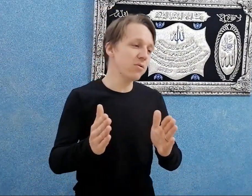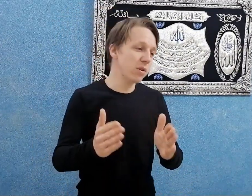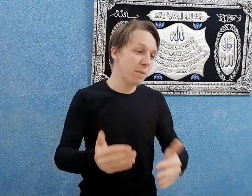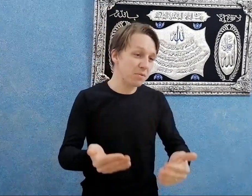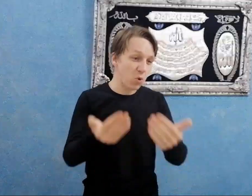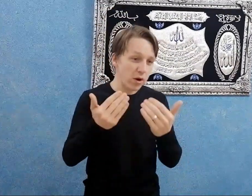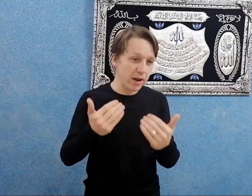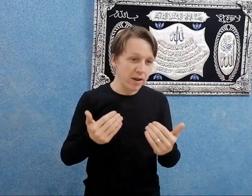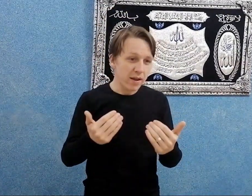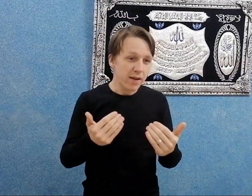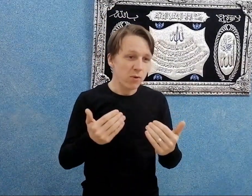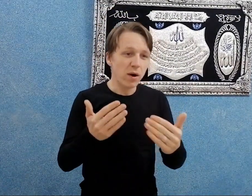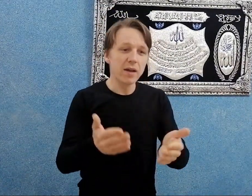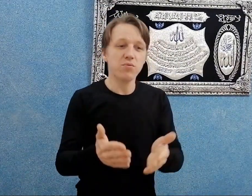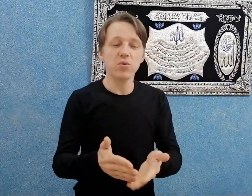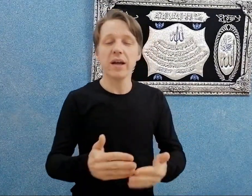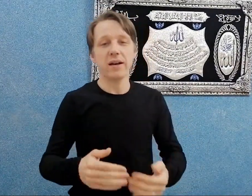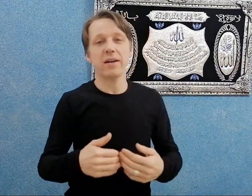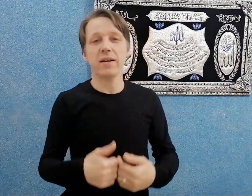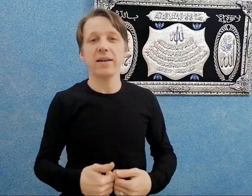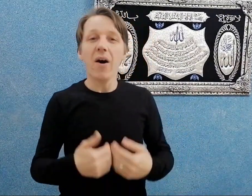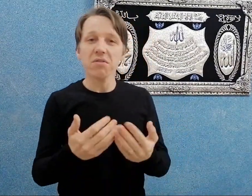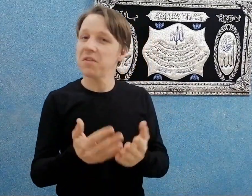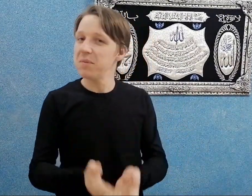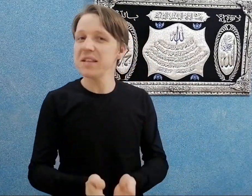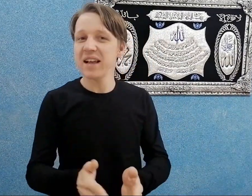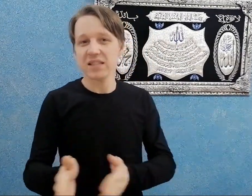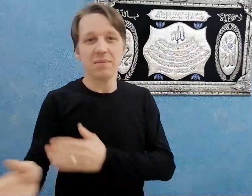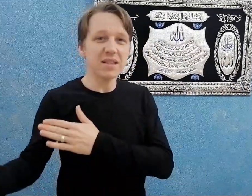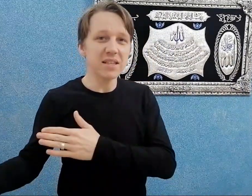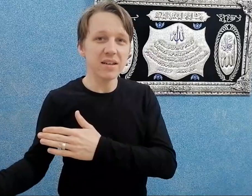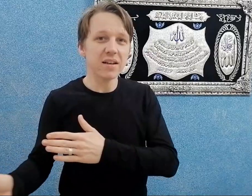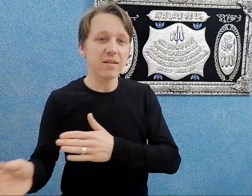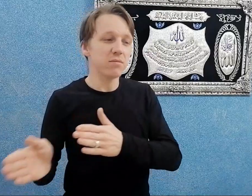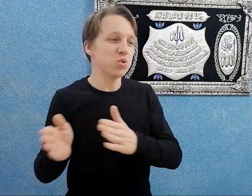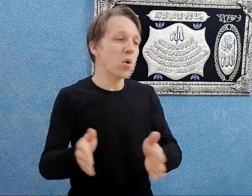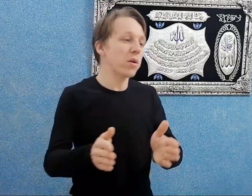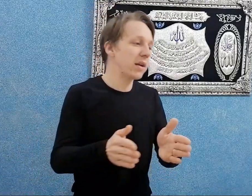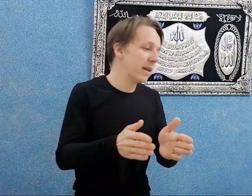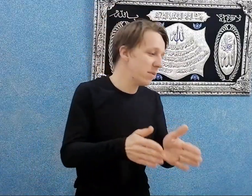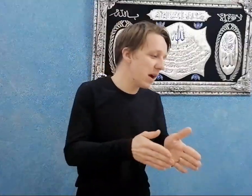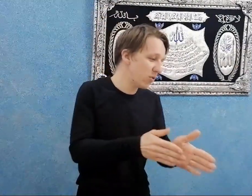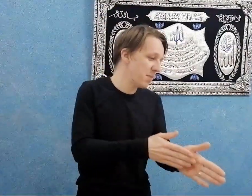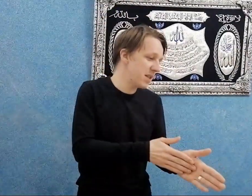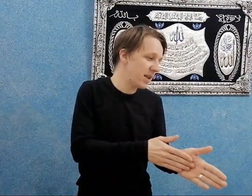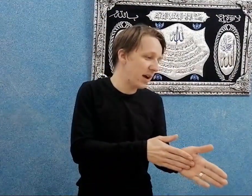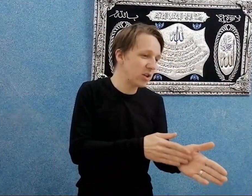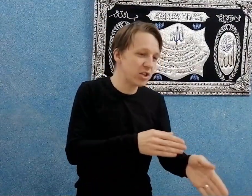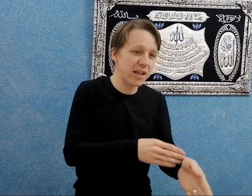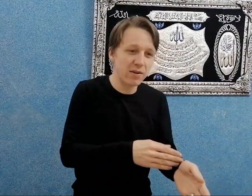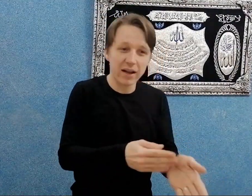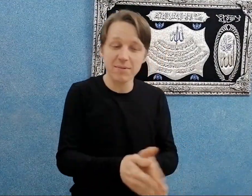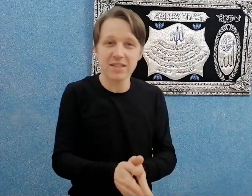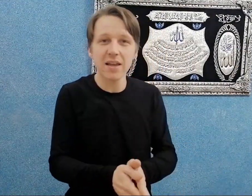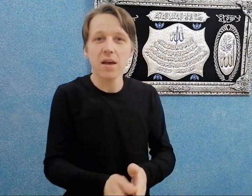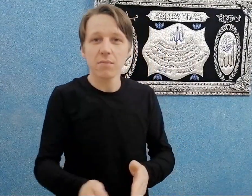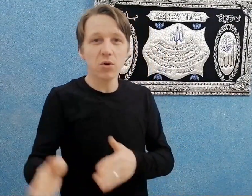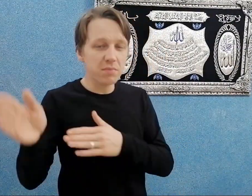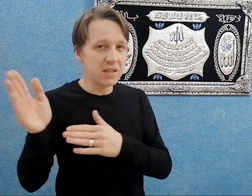انتو لما بتقول الواحد بيقول لا احنا انا اقعد في البيت احسن منزل المشوار اللي كان بياخد مني عشر داقيقر لخمس داقيق بياخد